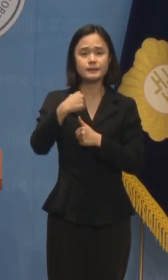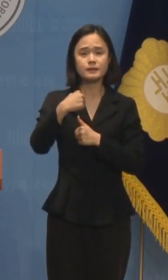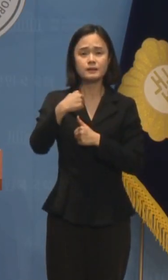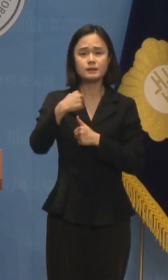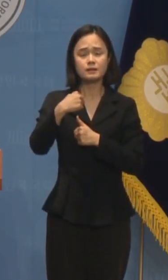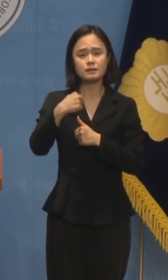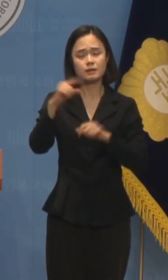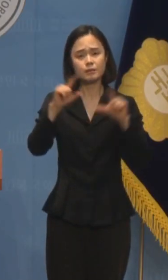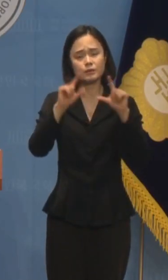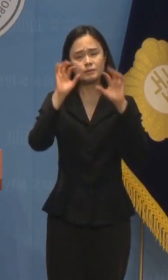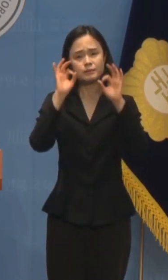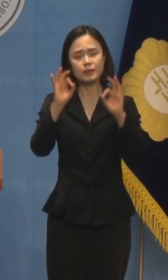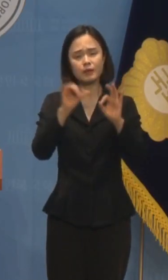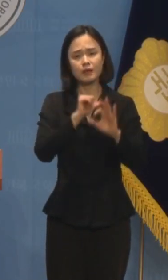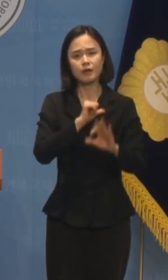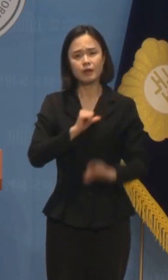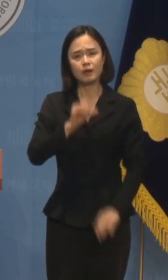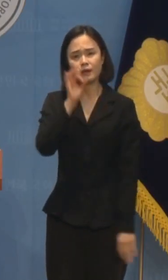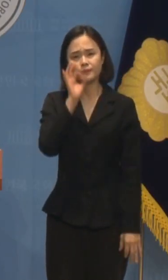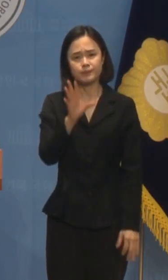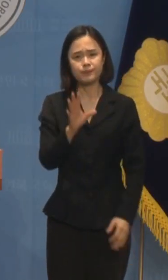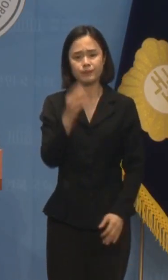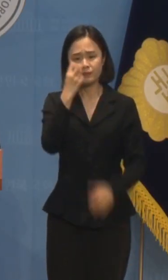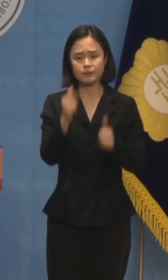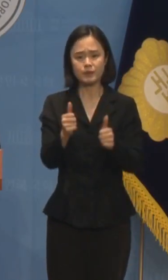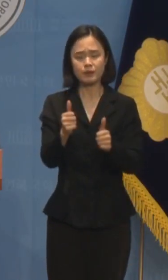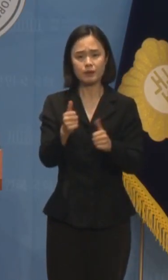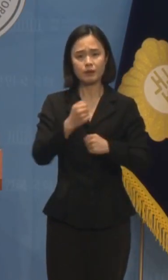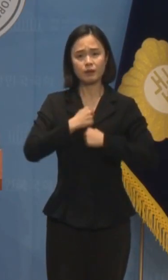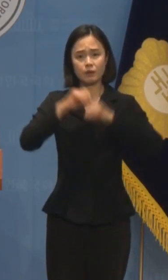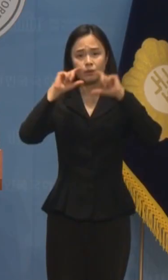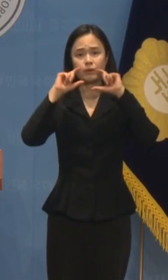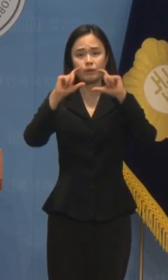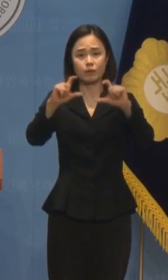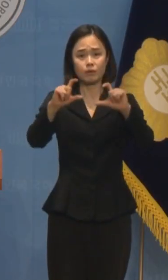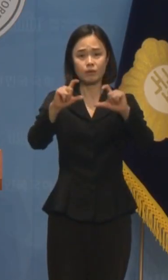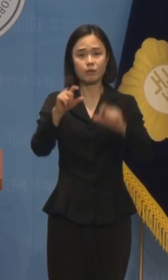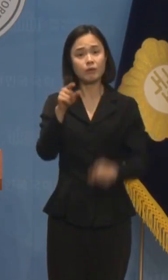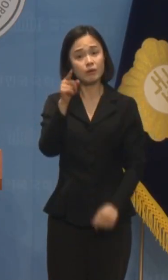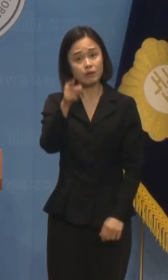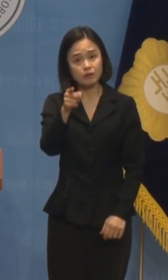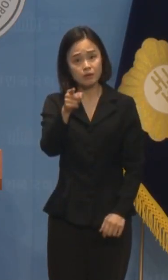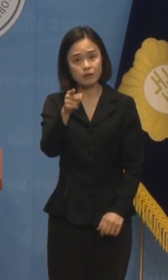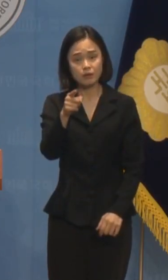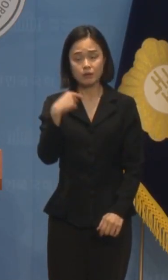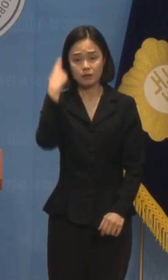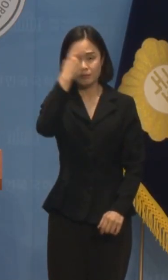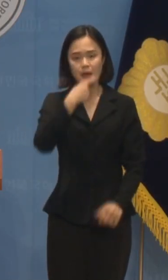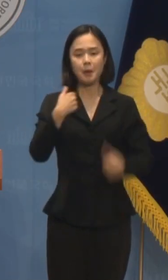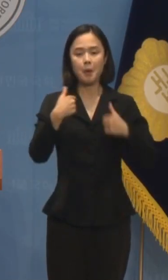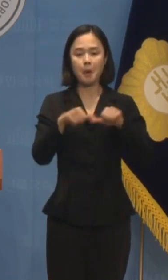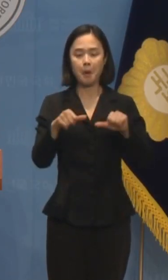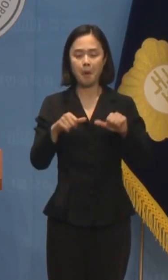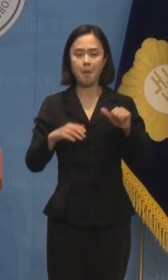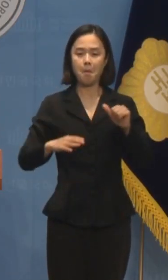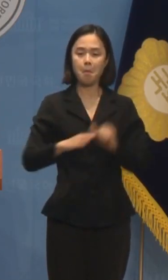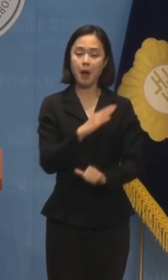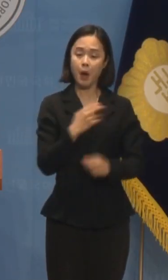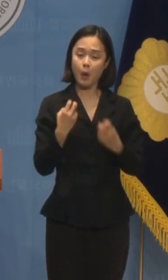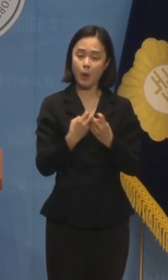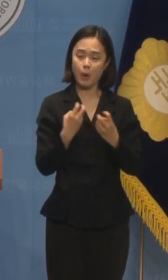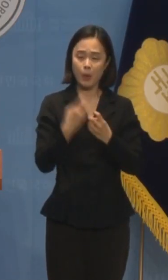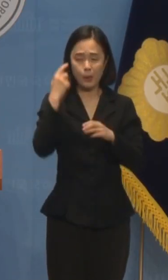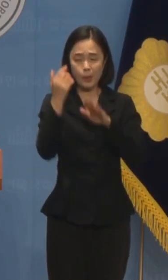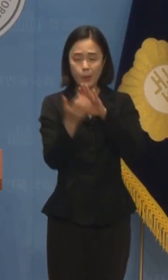지켜보기 어렵습니다. 검찰에게 경고합니다. 검찰은 망신주기할 국리만 하지 말고 자신 있으면